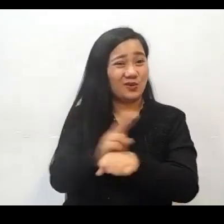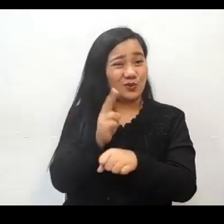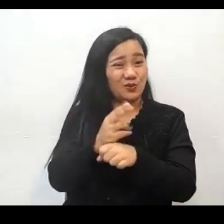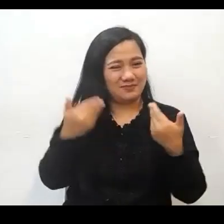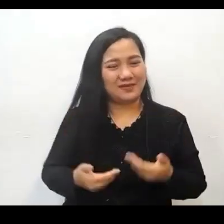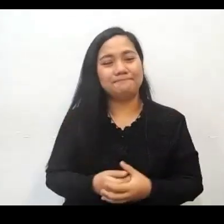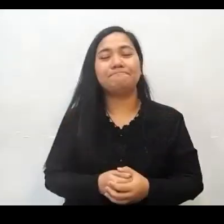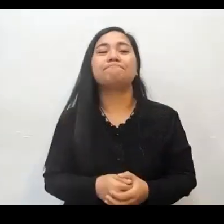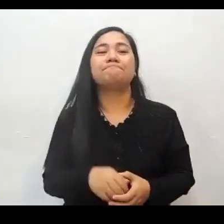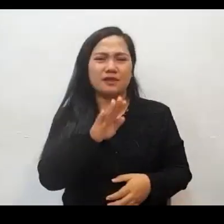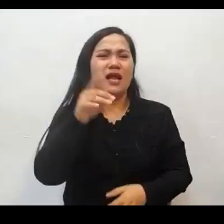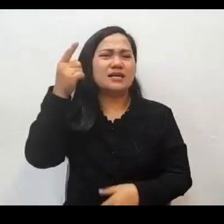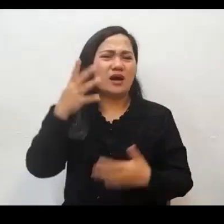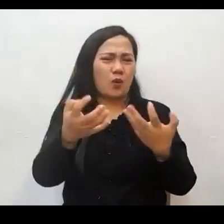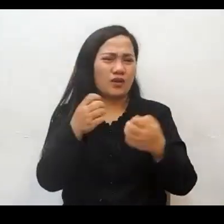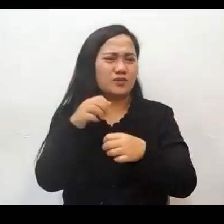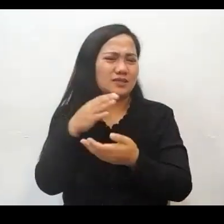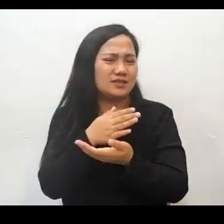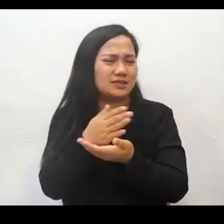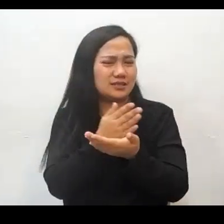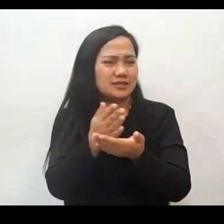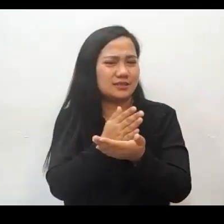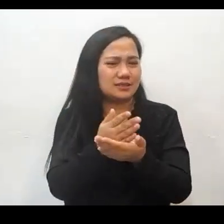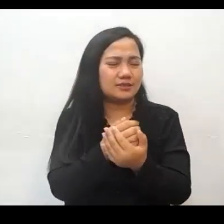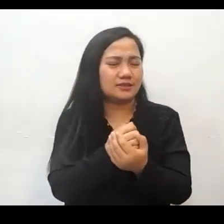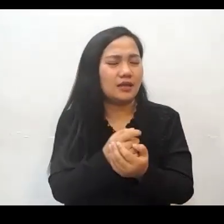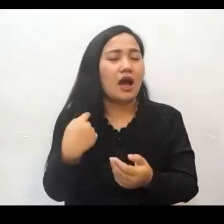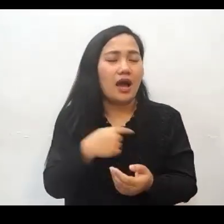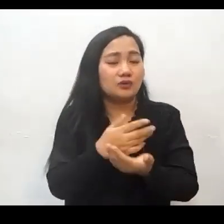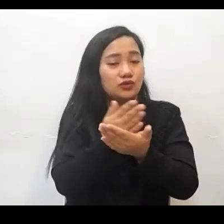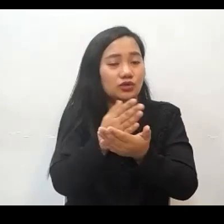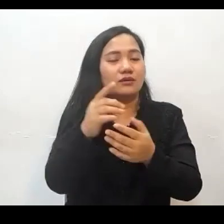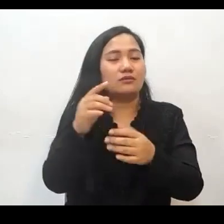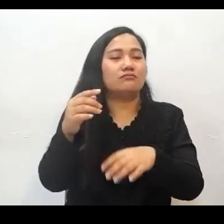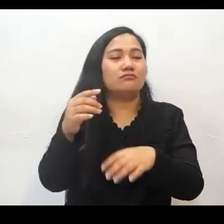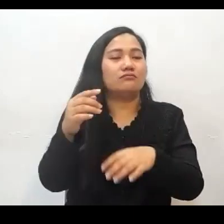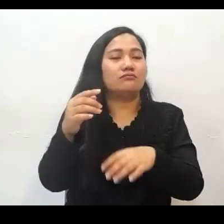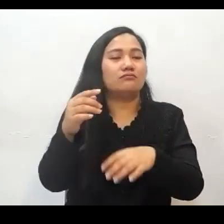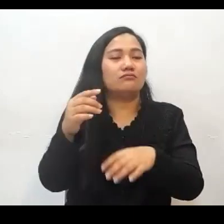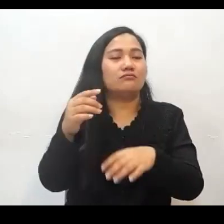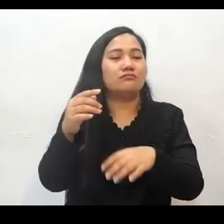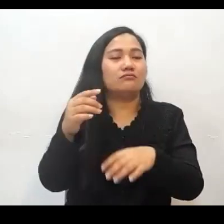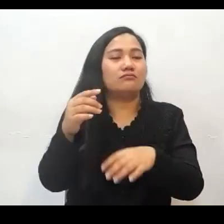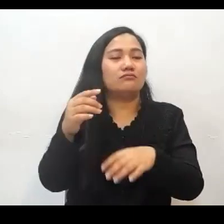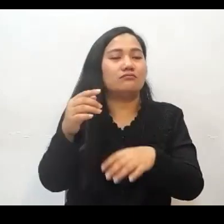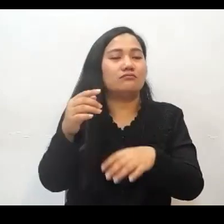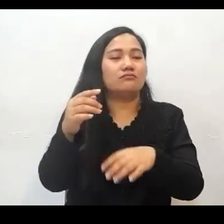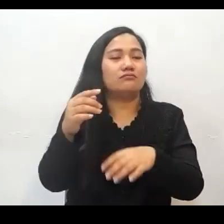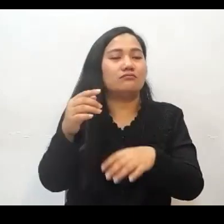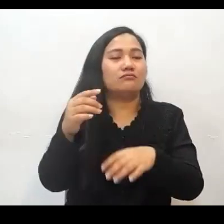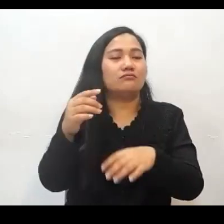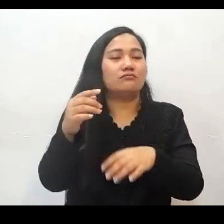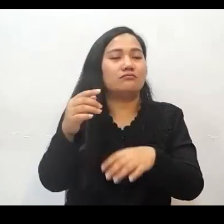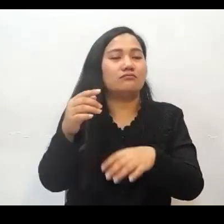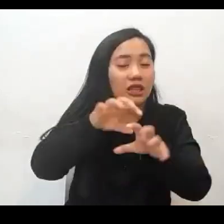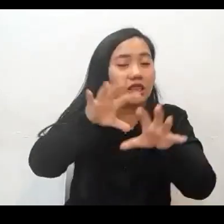not to commit a sin. We have to be separate. But it doesn't mean we are separated from the world.